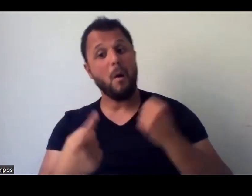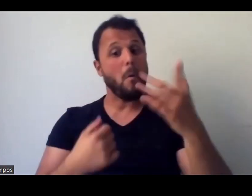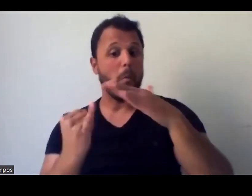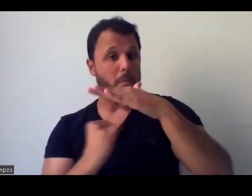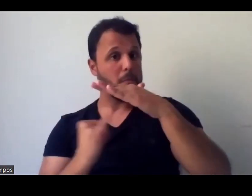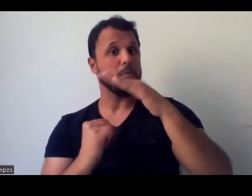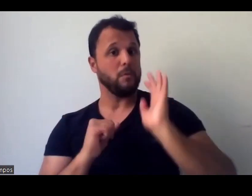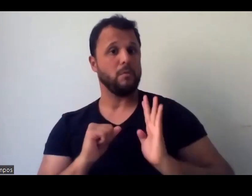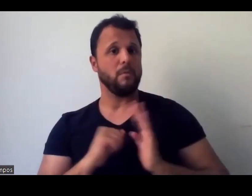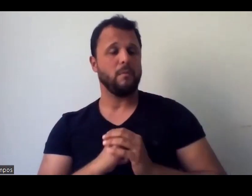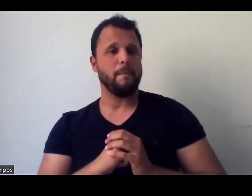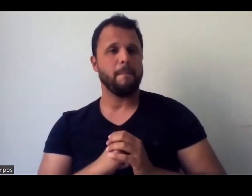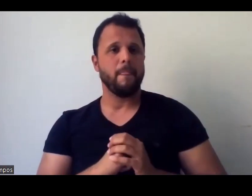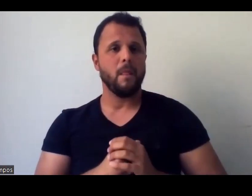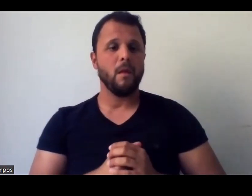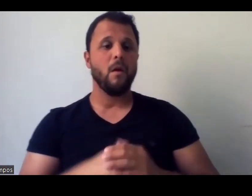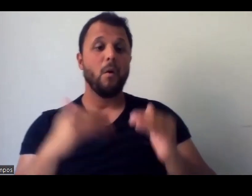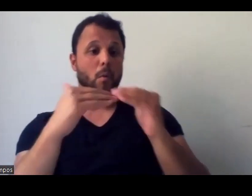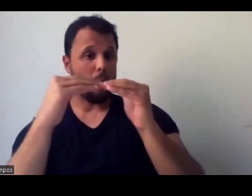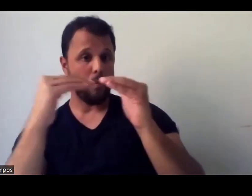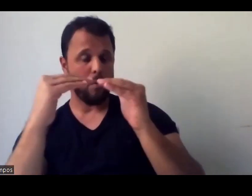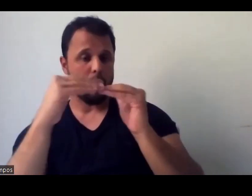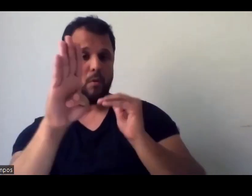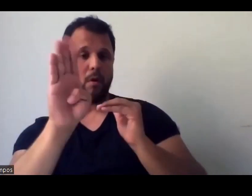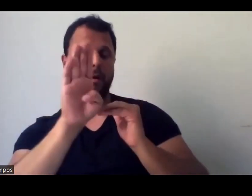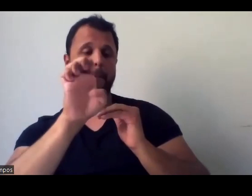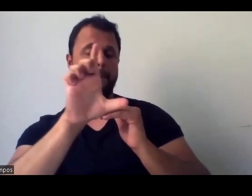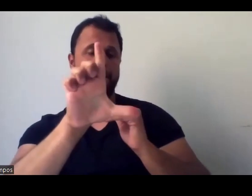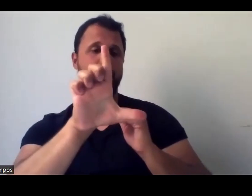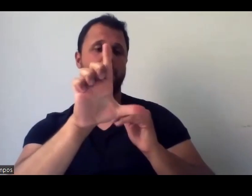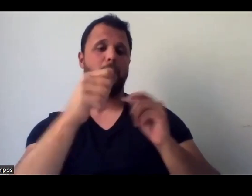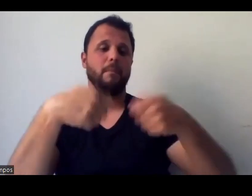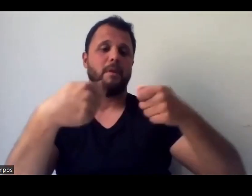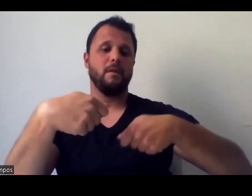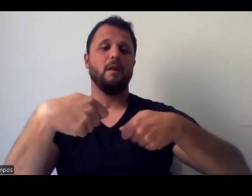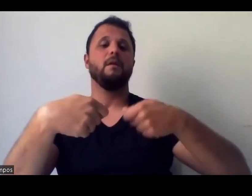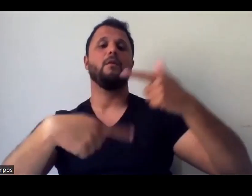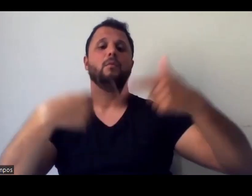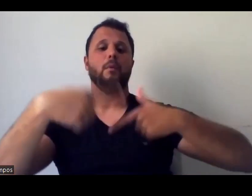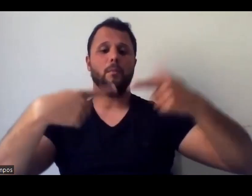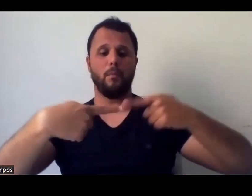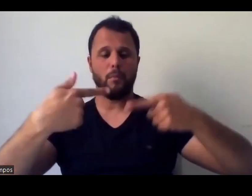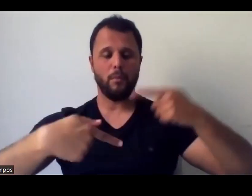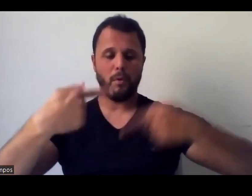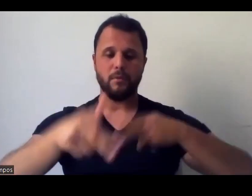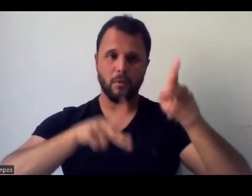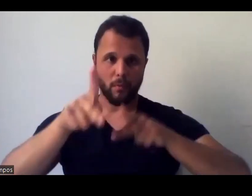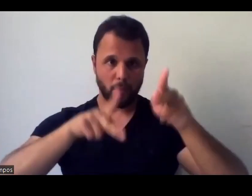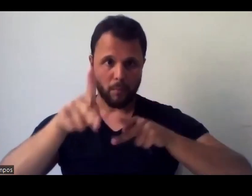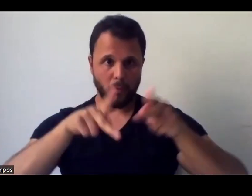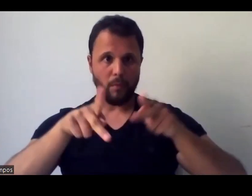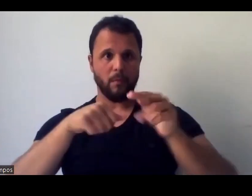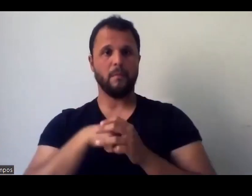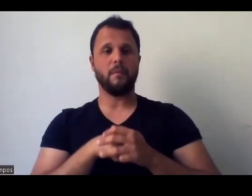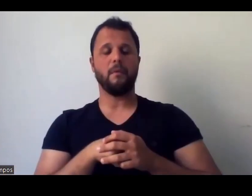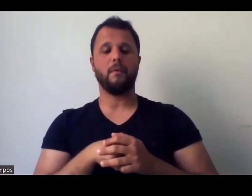mas... É, eu concordo com você, com a Bel, tem que ter mesmo uma política pública, eu acho que assim, já na